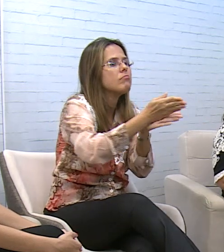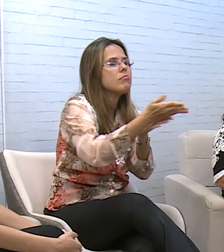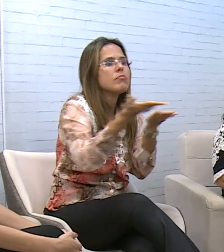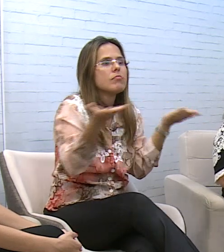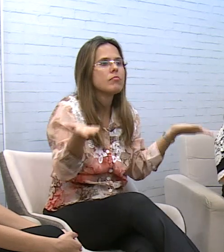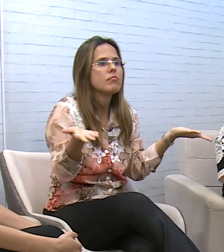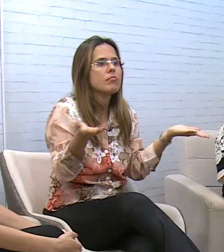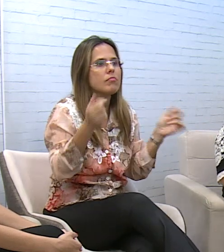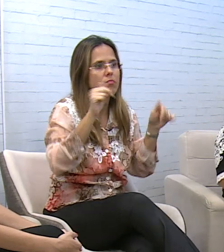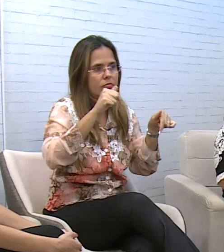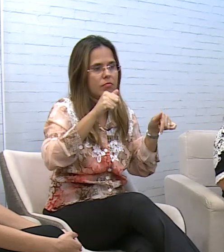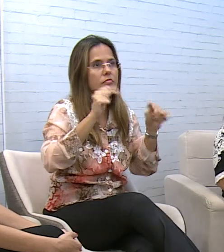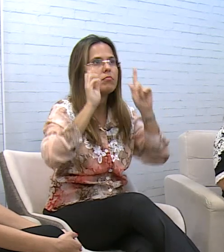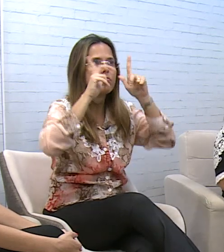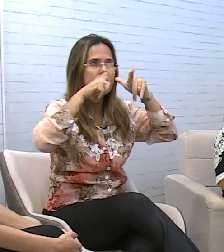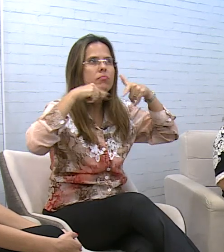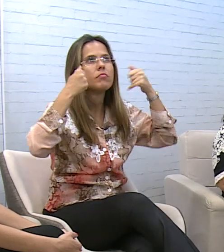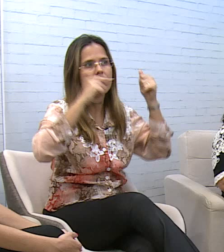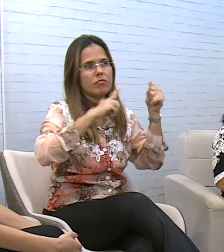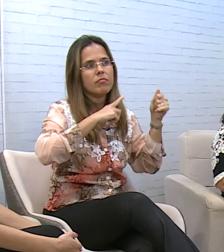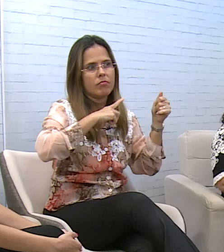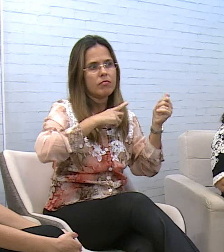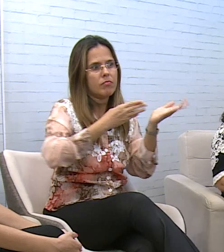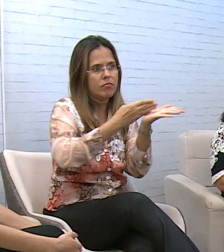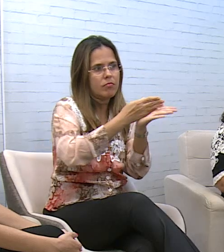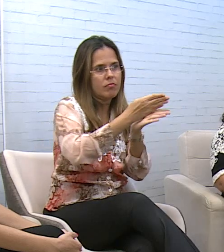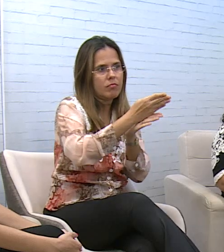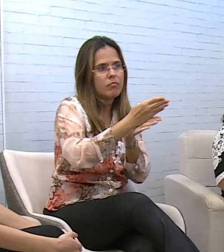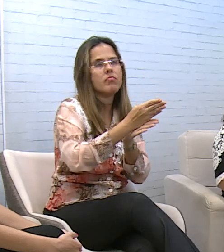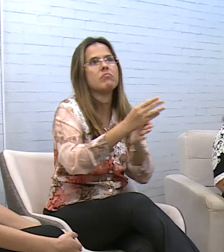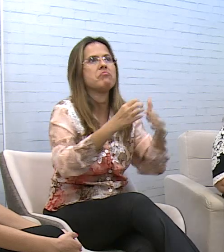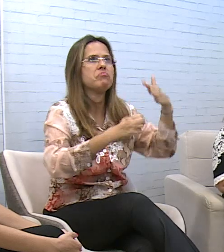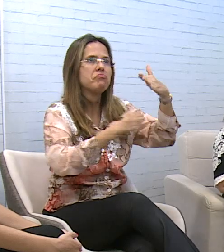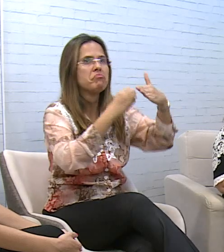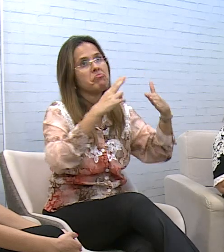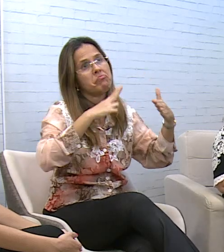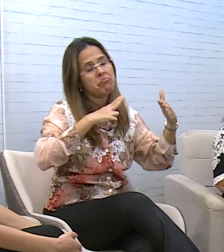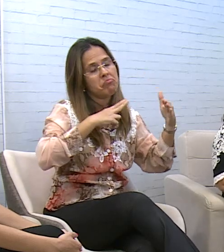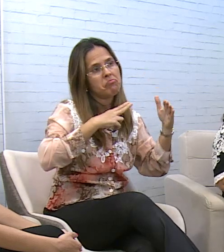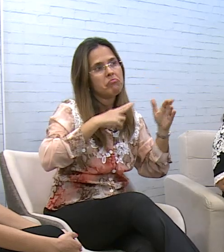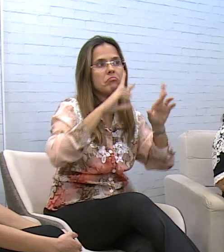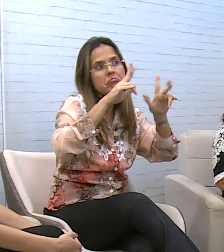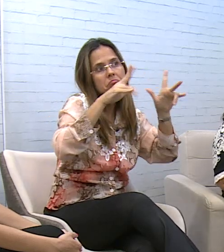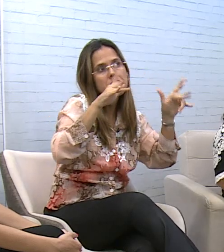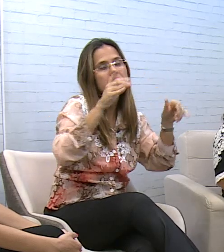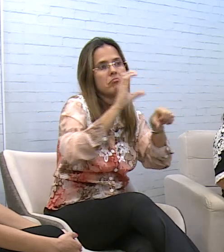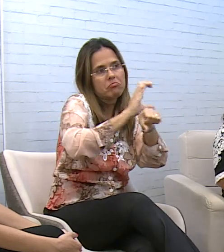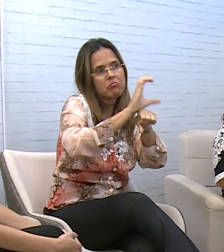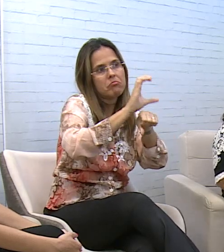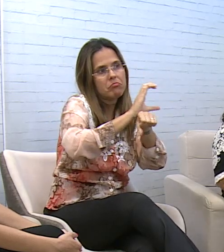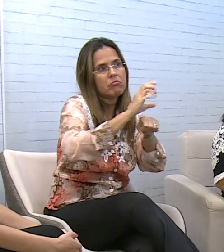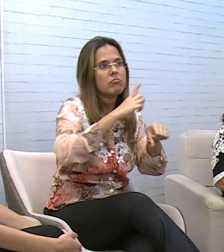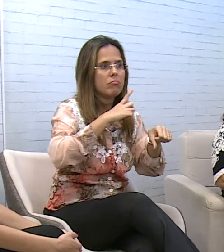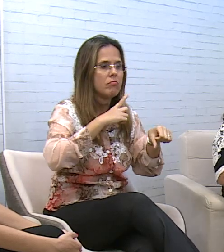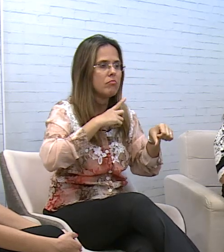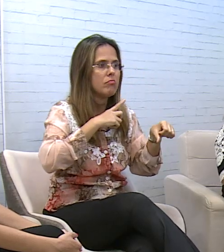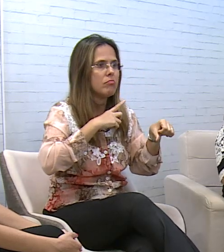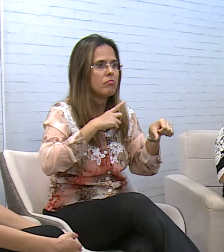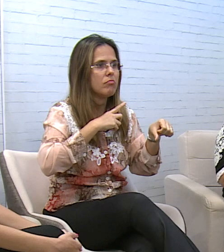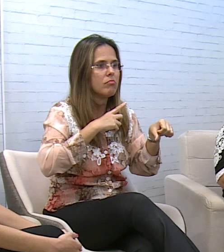gente aqui no estado de Alagoas, a gente tem o caminho das instituições privadas, que oferecem vários cursos. E a gente também tem os caminhos das questões